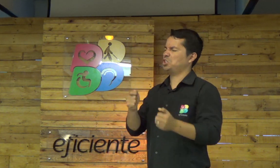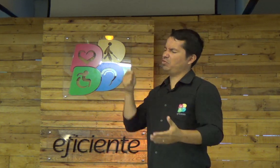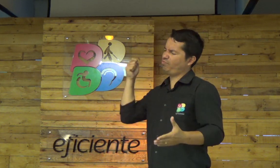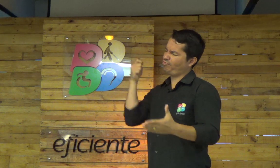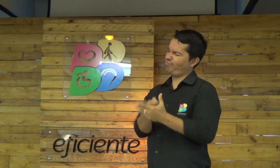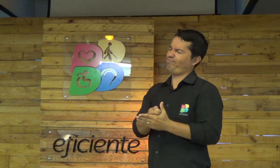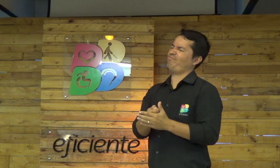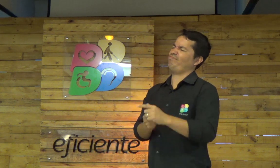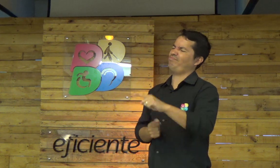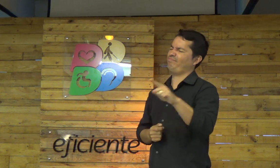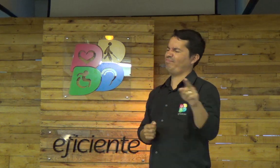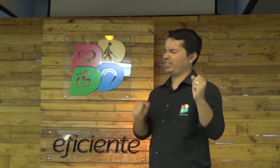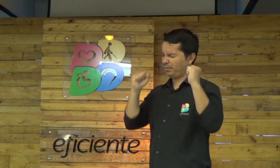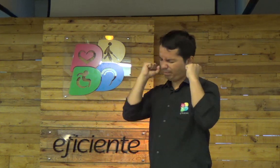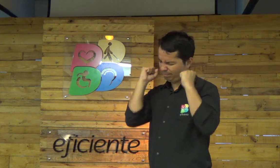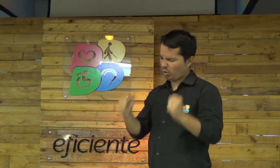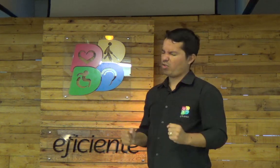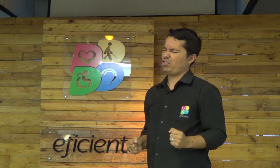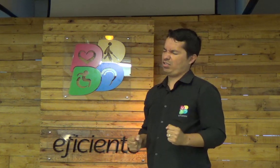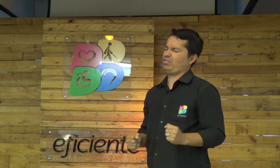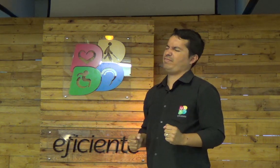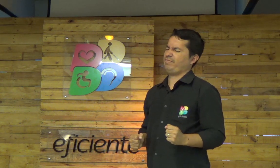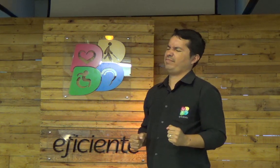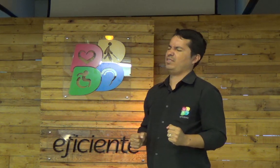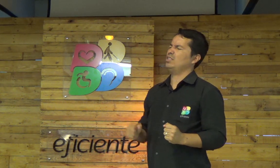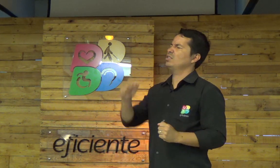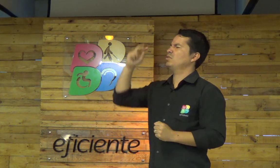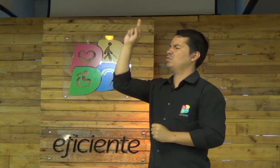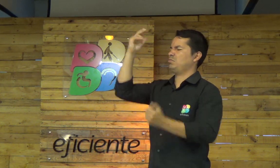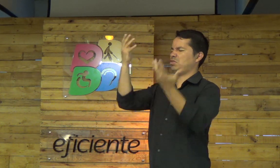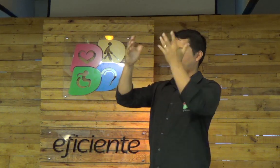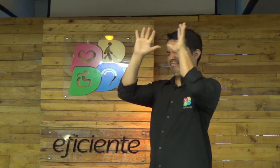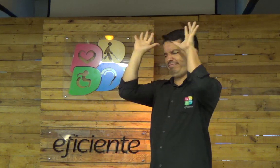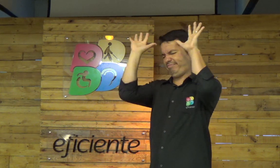olha para cada um e pesa sua mão com poder sobre eles.